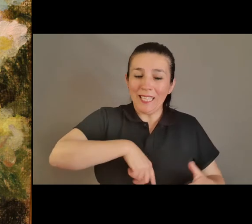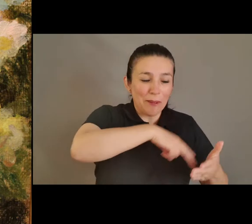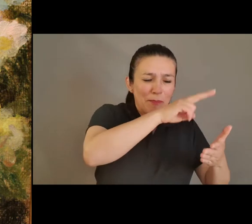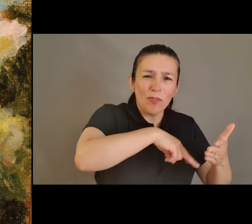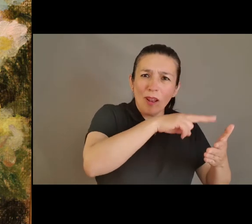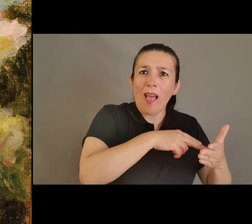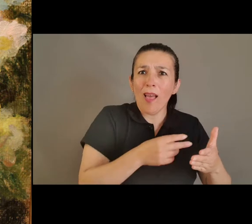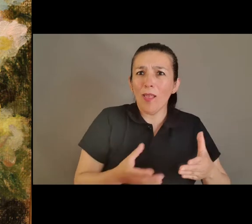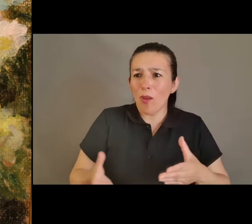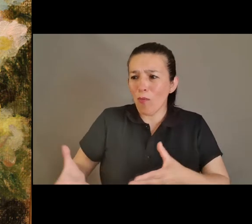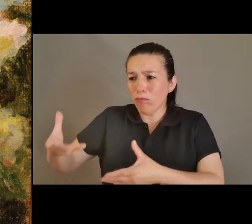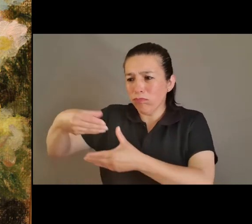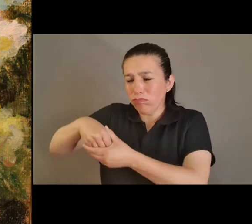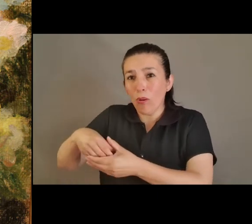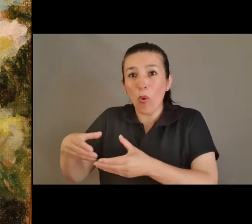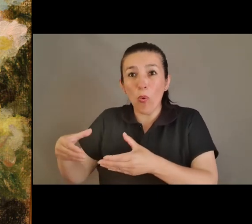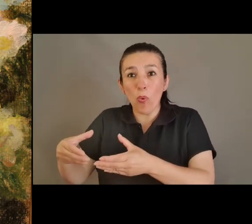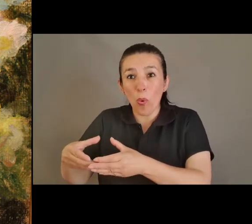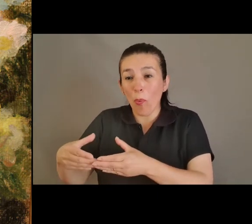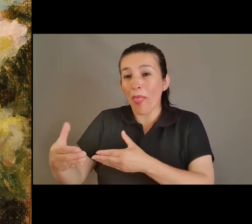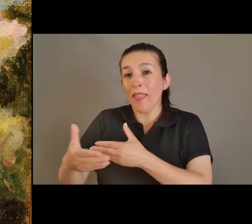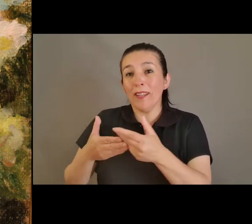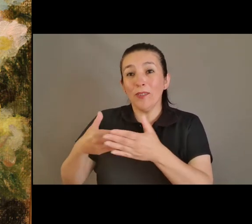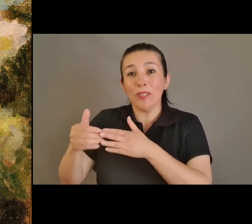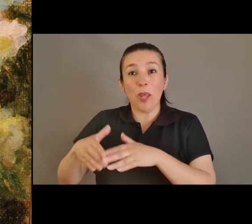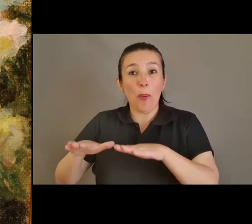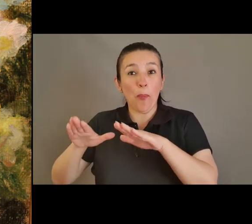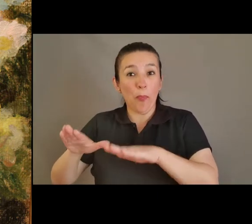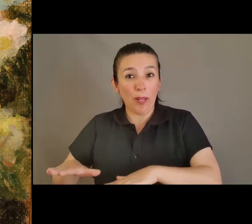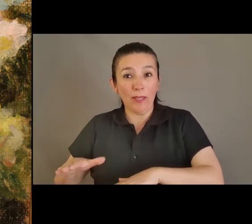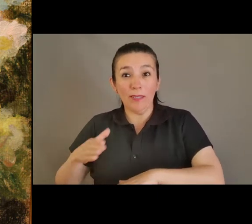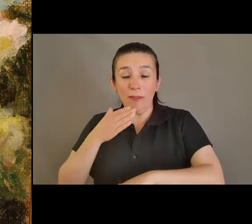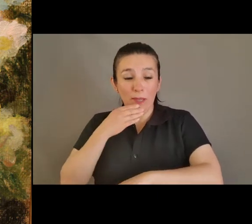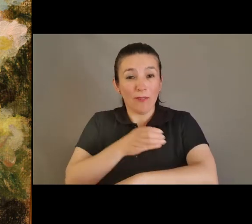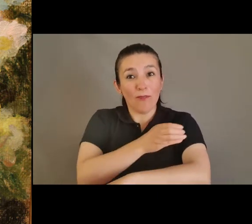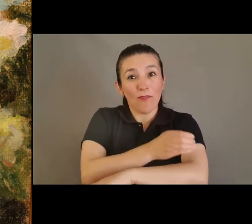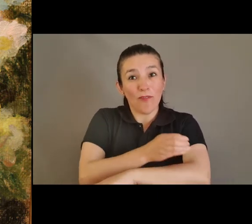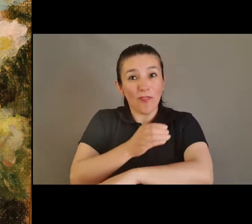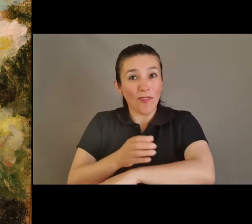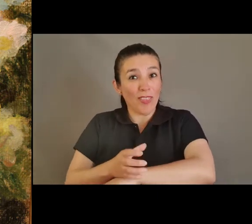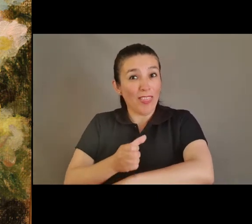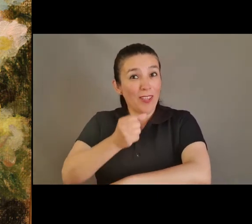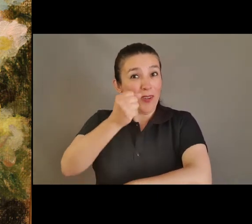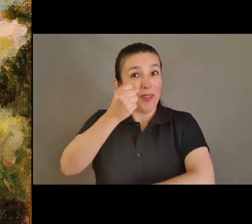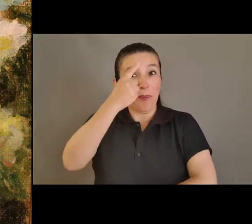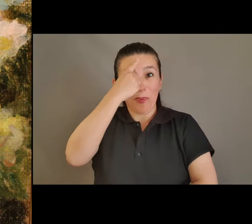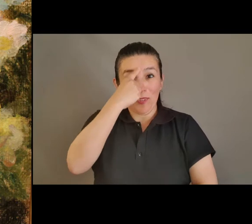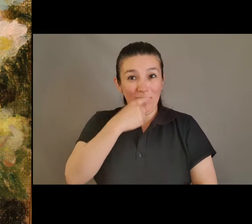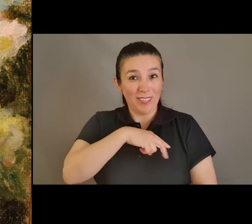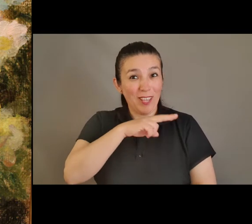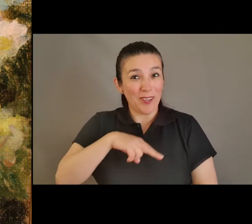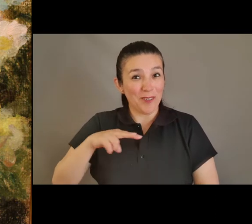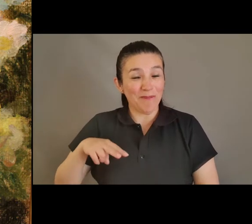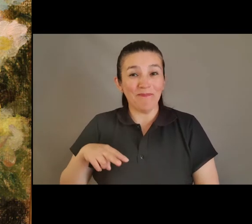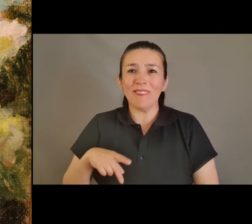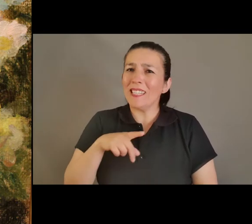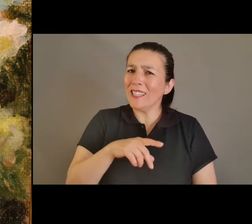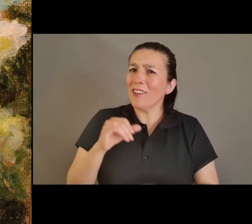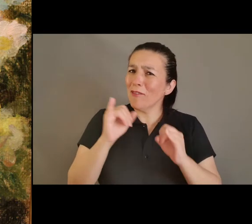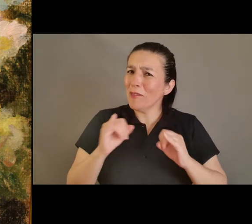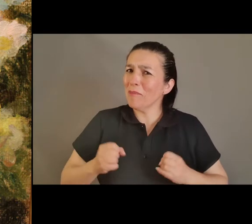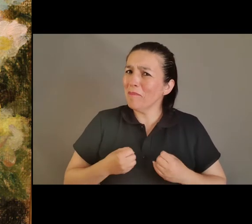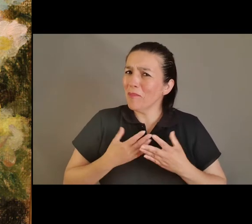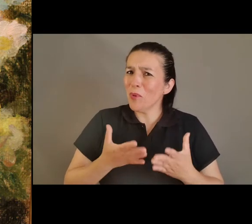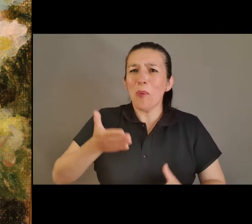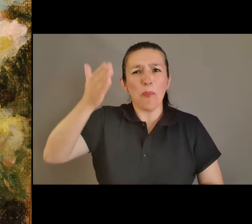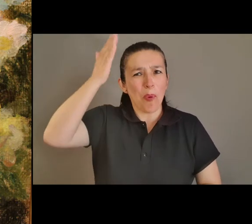Esta obra forma parte de la colección de naturalezas muertas y bodegones, de naturalezas del museo. Este estilo